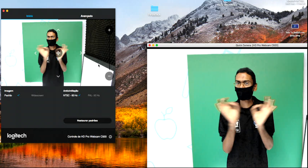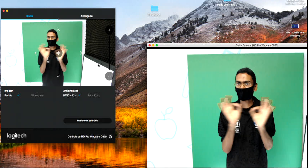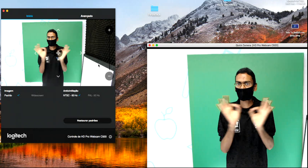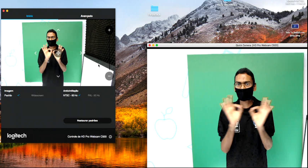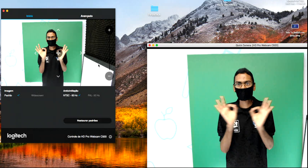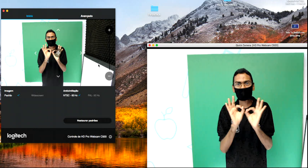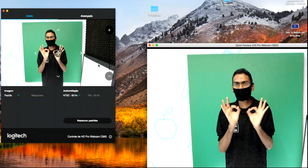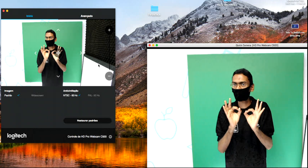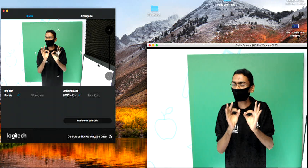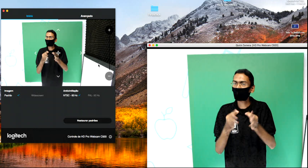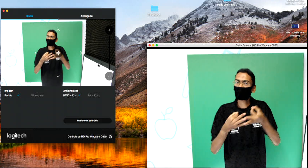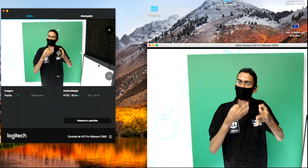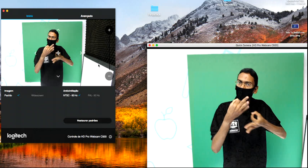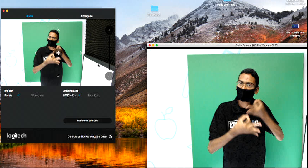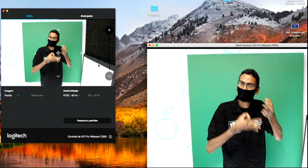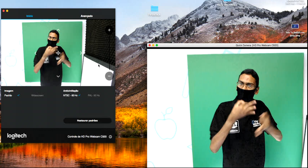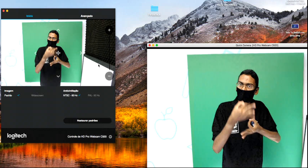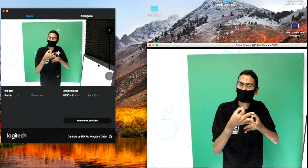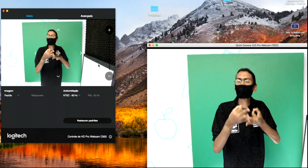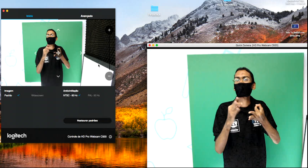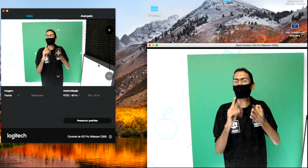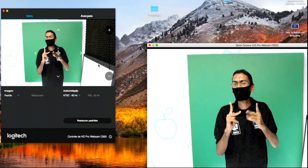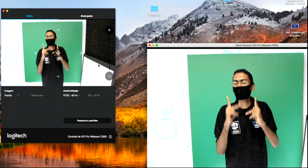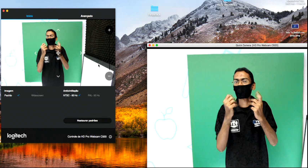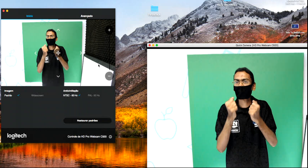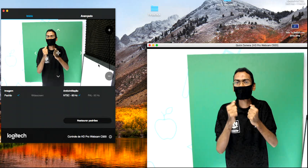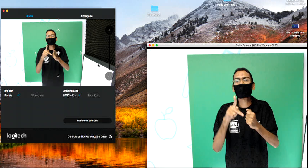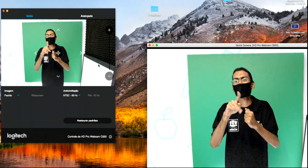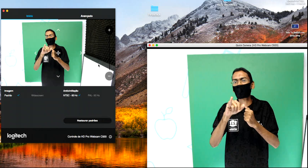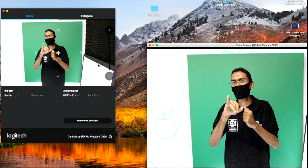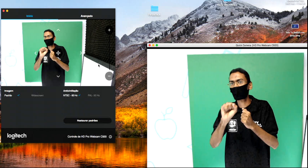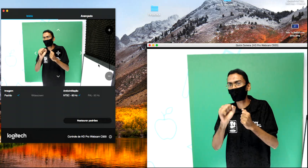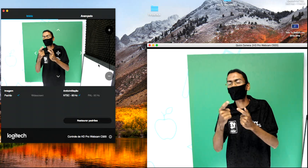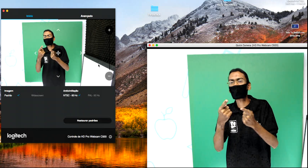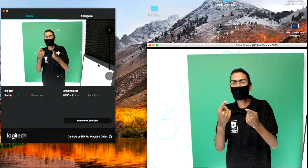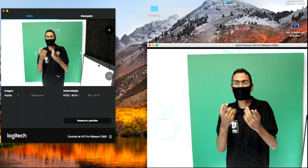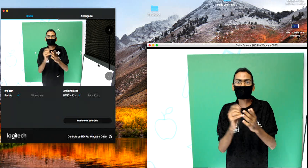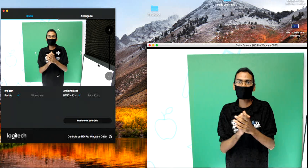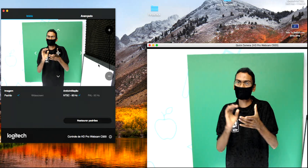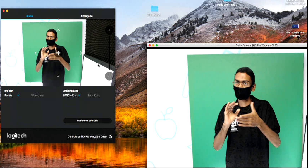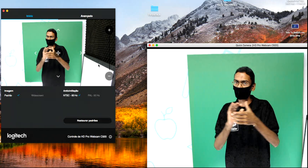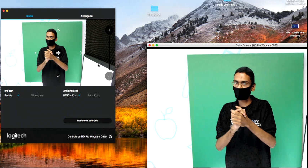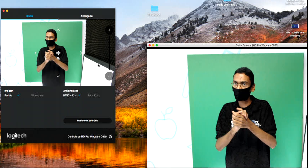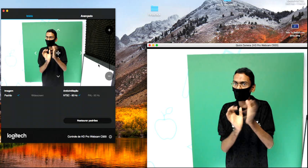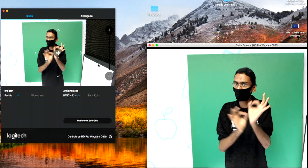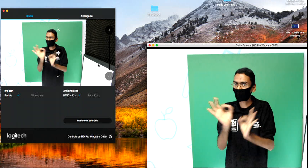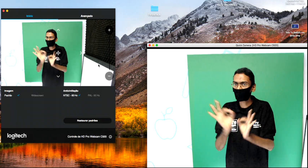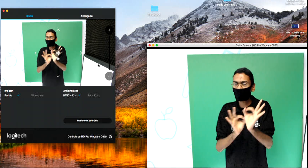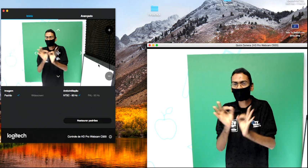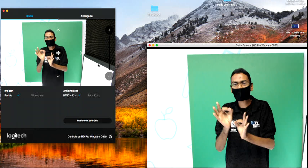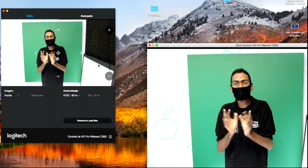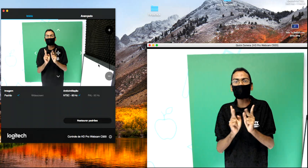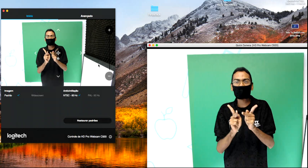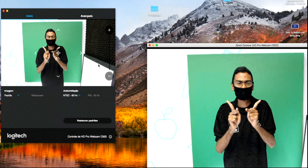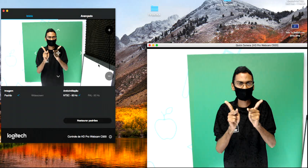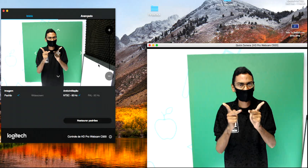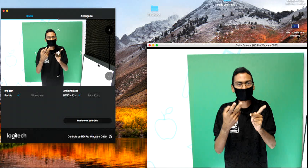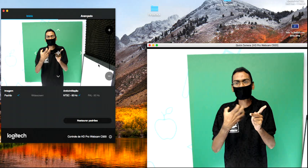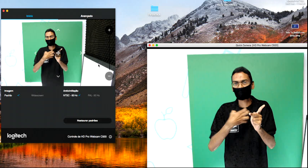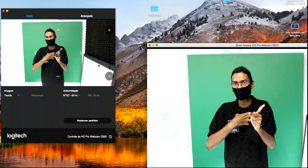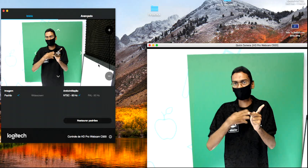contestar o poder dos pais. Nessa questão, os casamentos arranjados continuavam a ser uma forma de